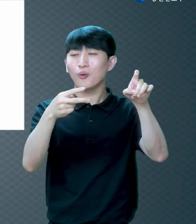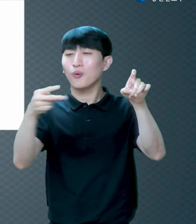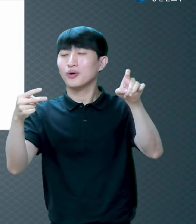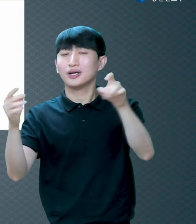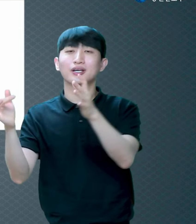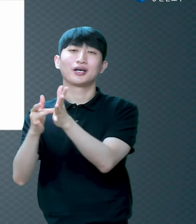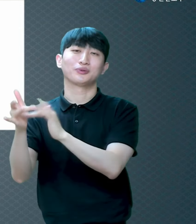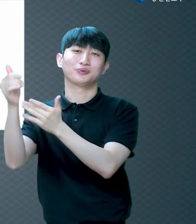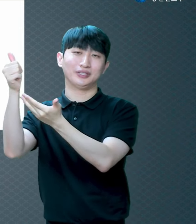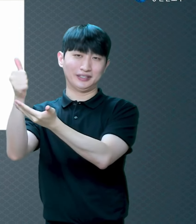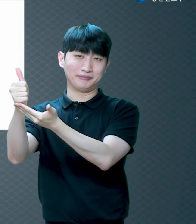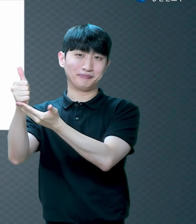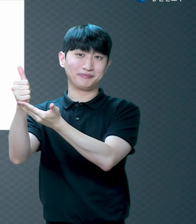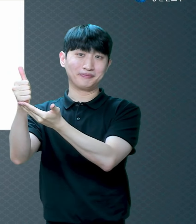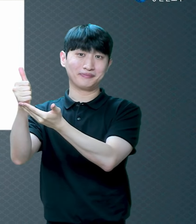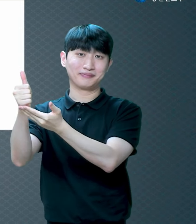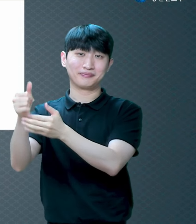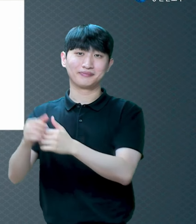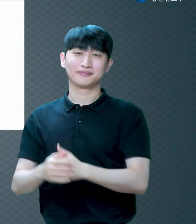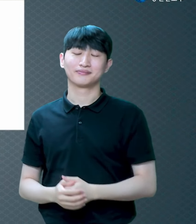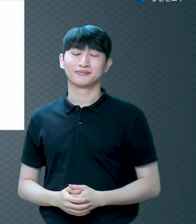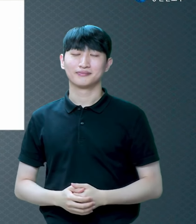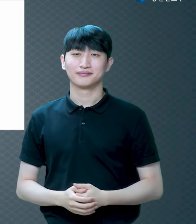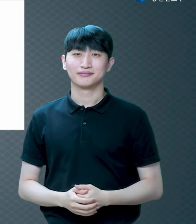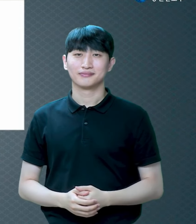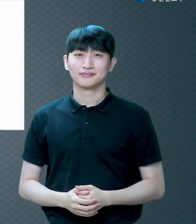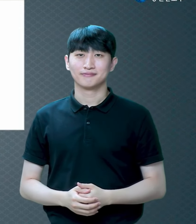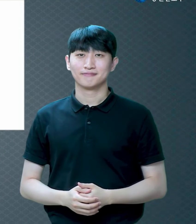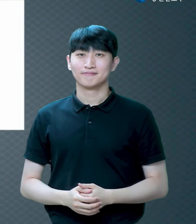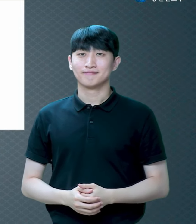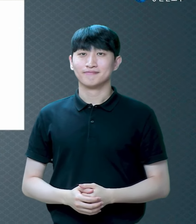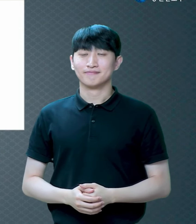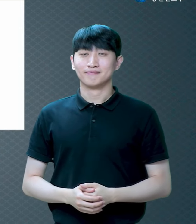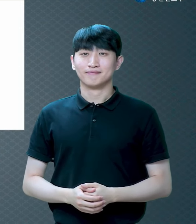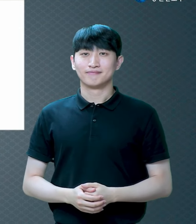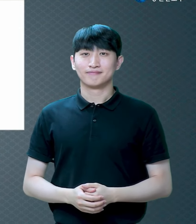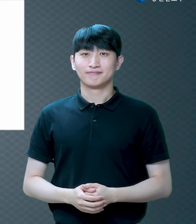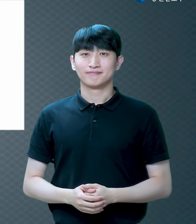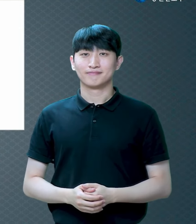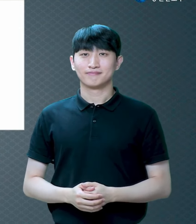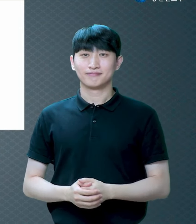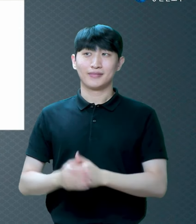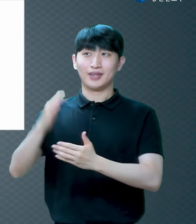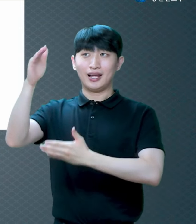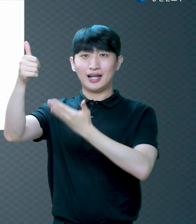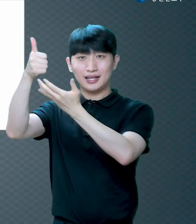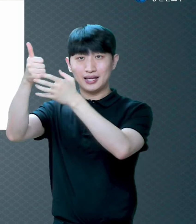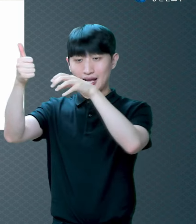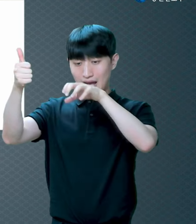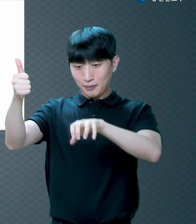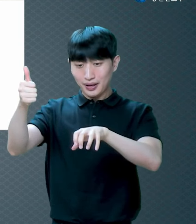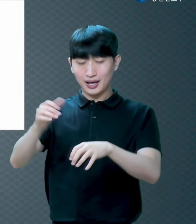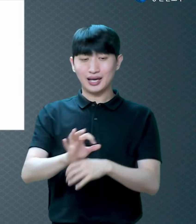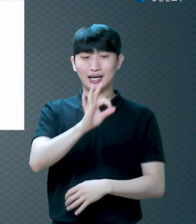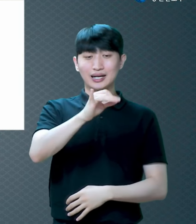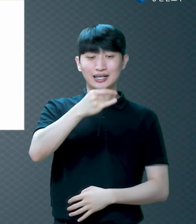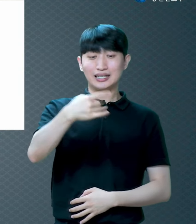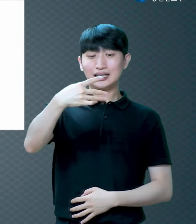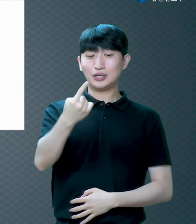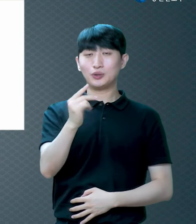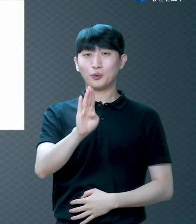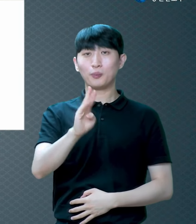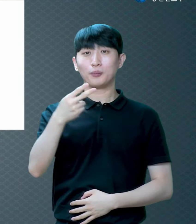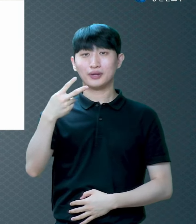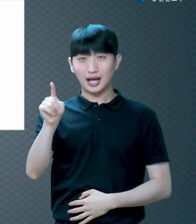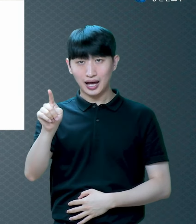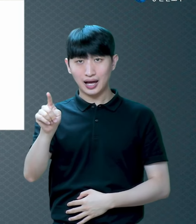다시 말하면 하나님 앞에 의롭다 죄가 하나도 없을